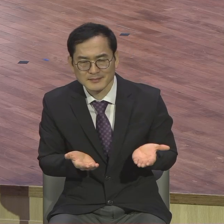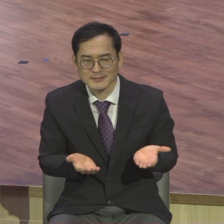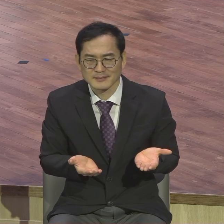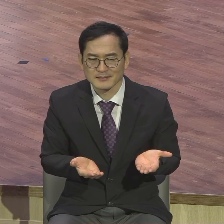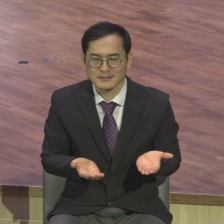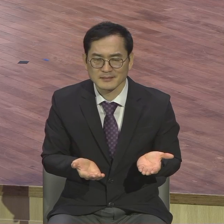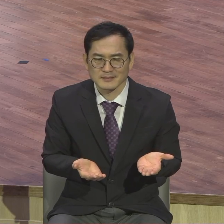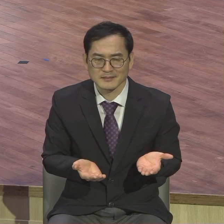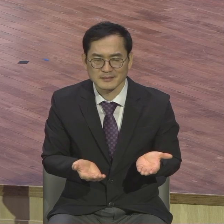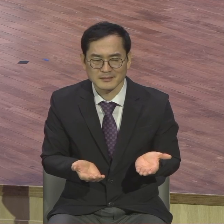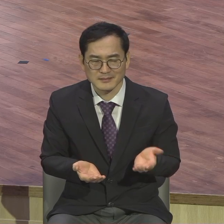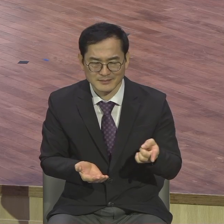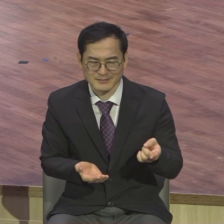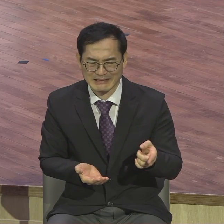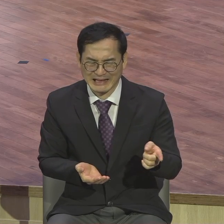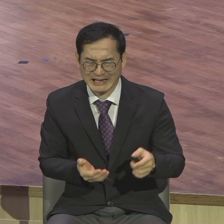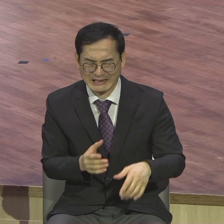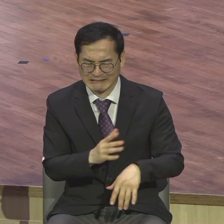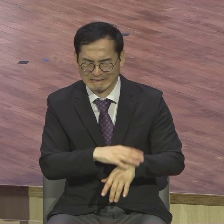핑계 저런 핑계 대고 그렇게 빠져있어요